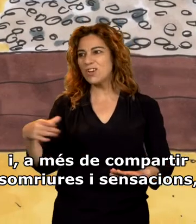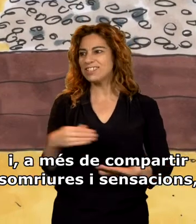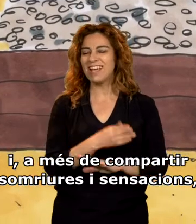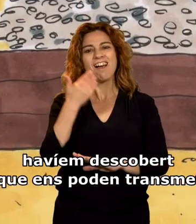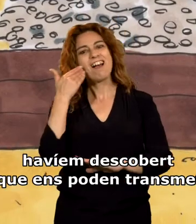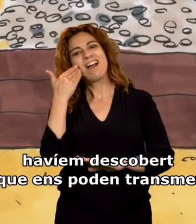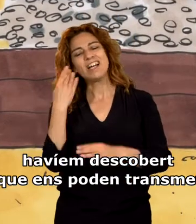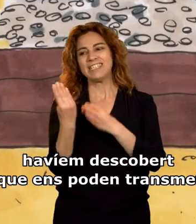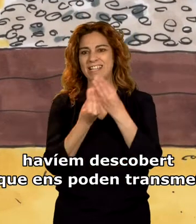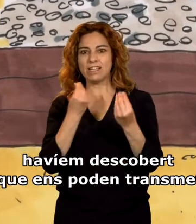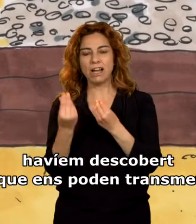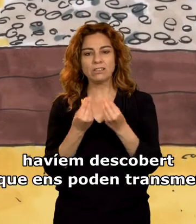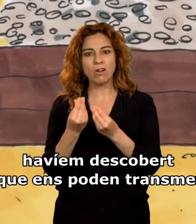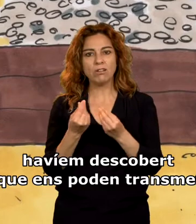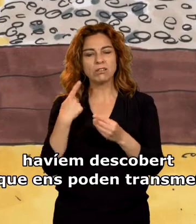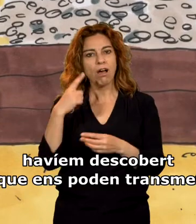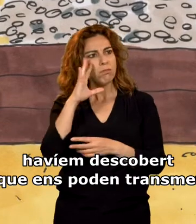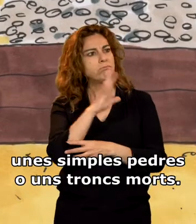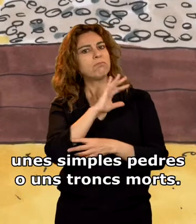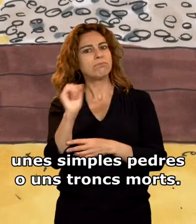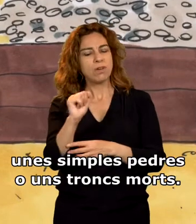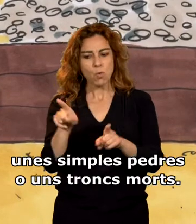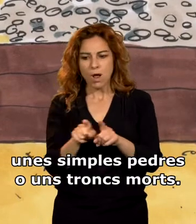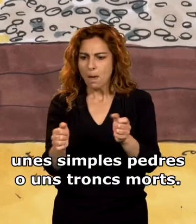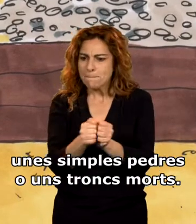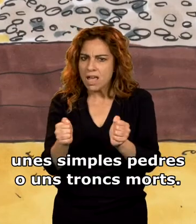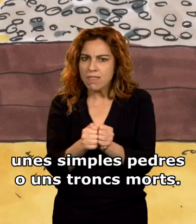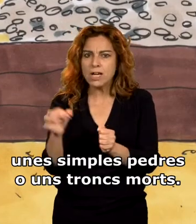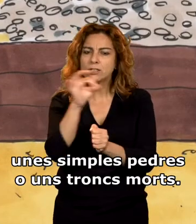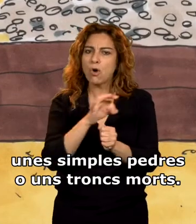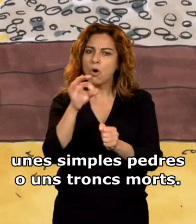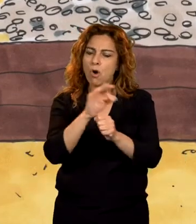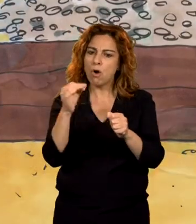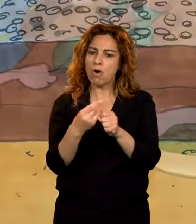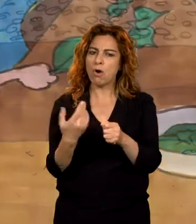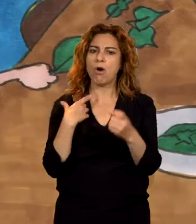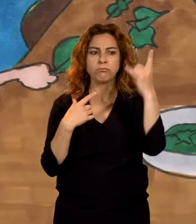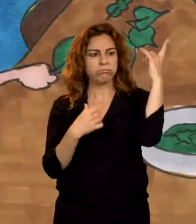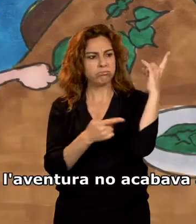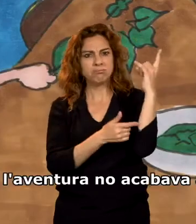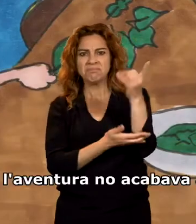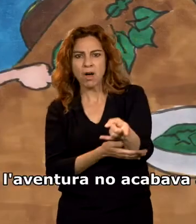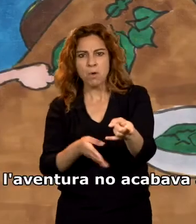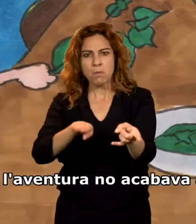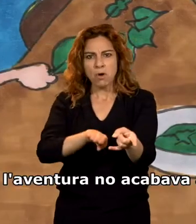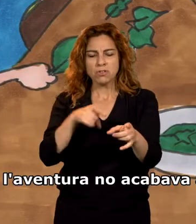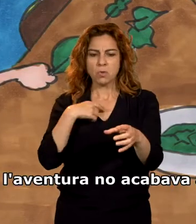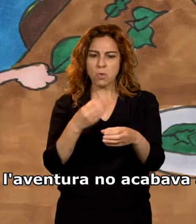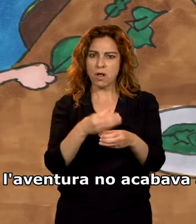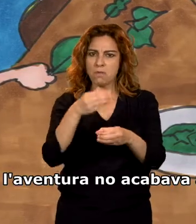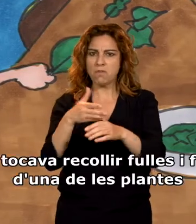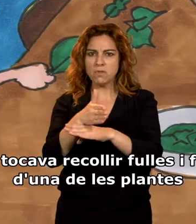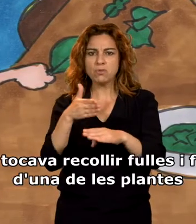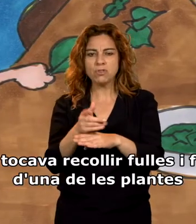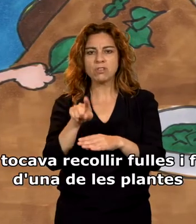sensacions, havíem descobert el que ens poden transmetre unes simples pedres o uns troncs morts. Però l'aventura no acabava